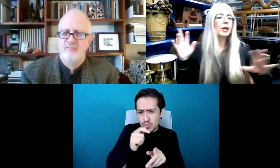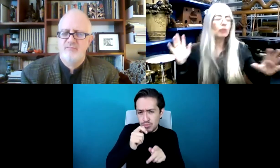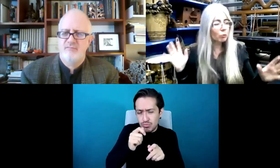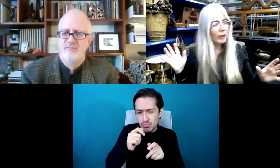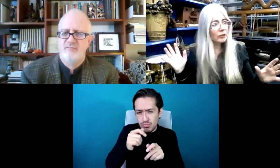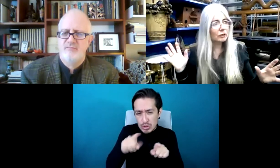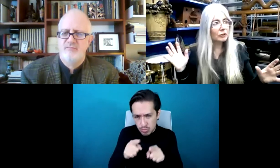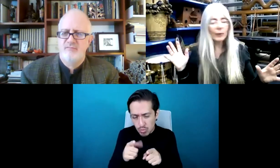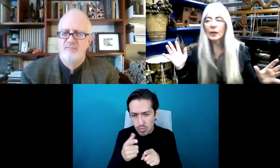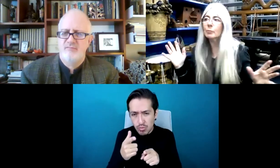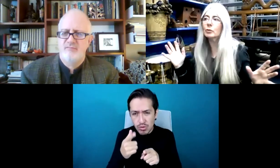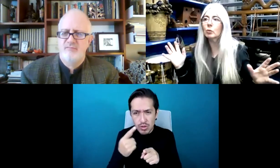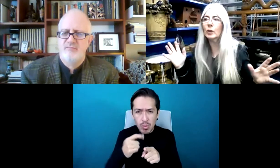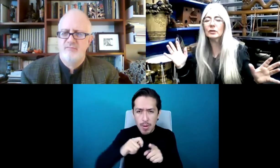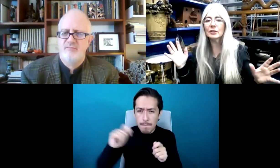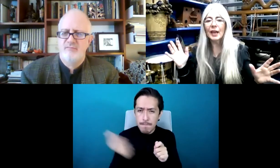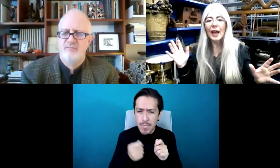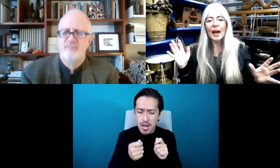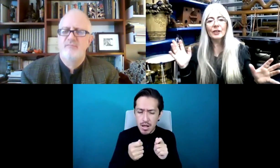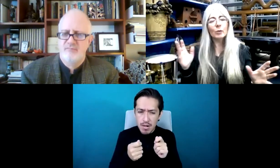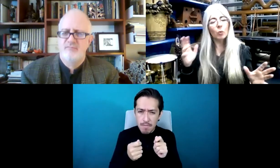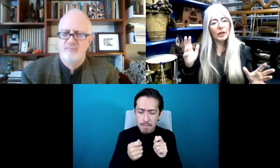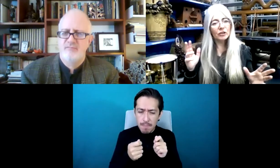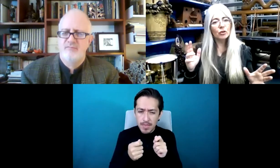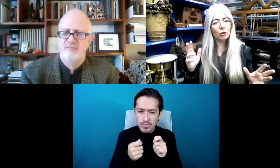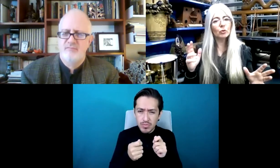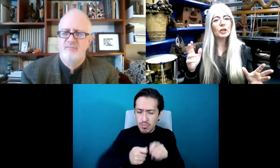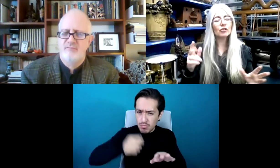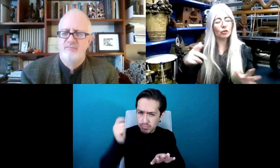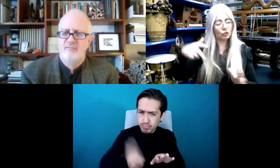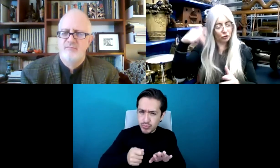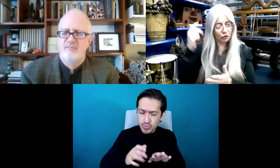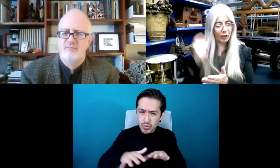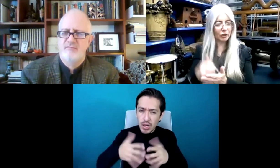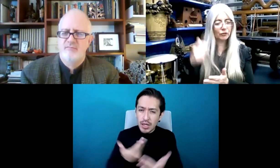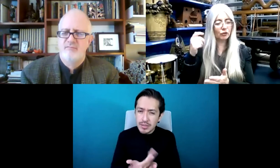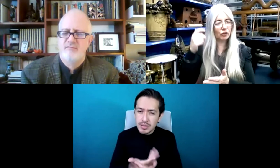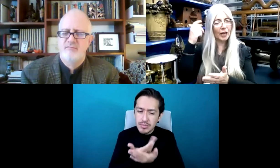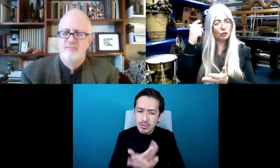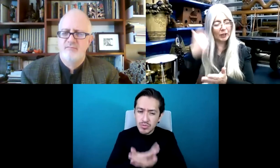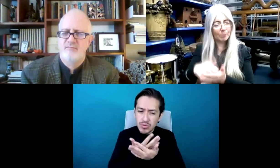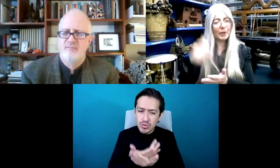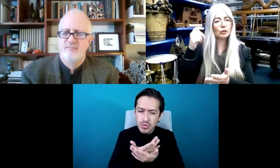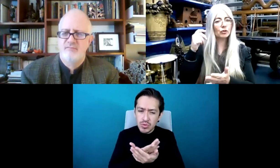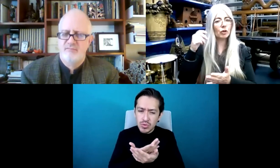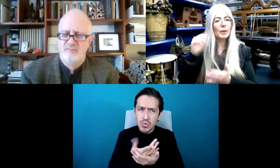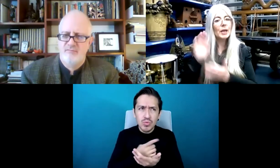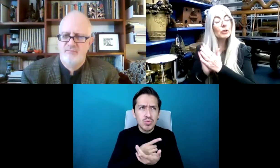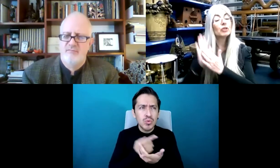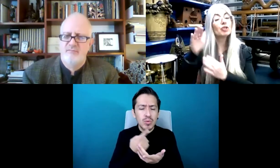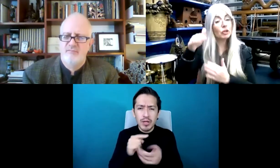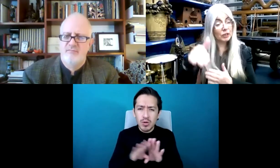resonancia cuando golpeó ese tambor esperó no solo para digerir